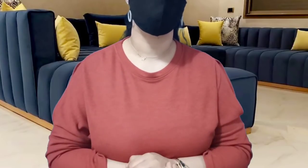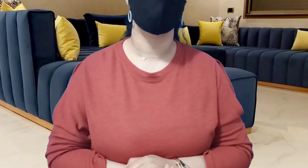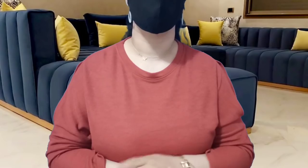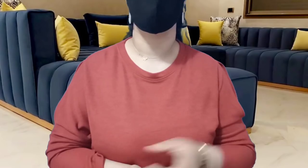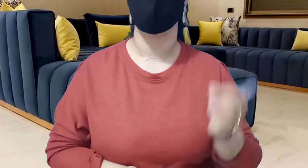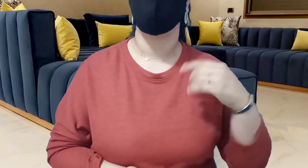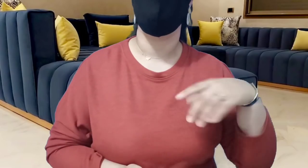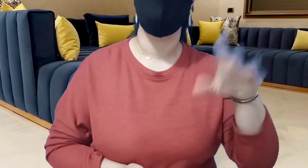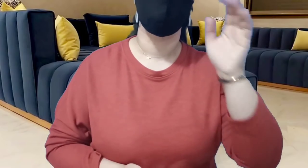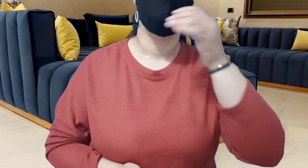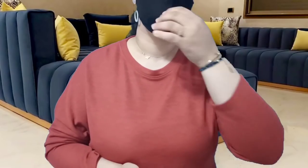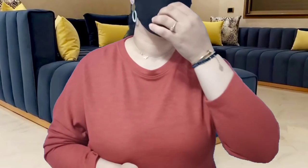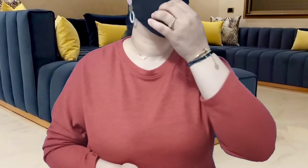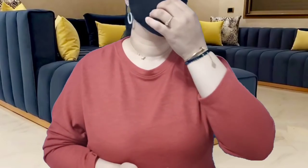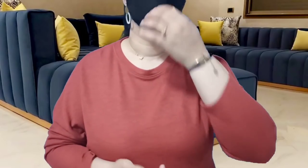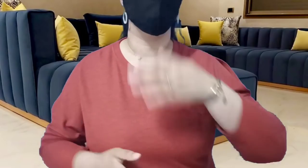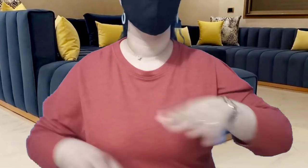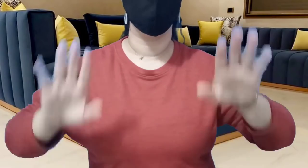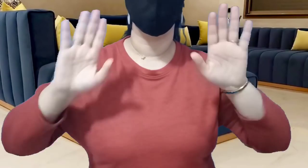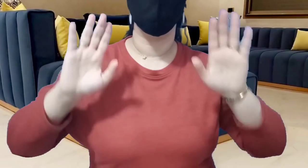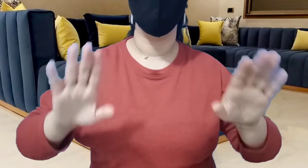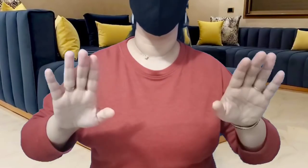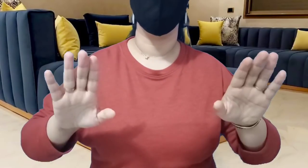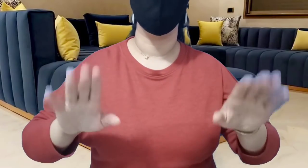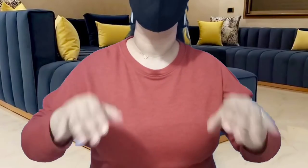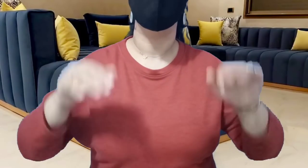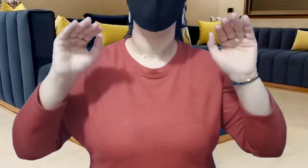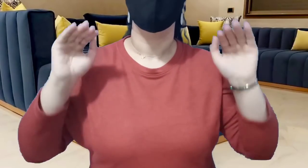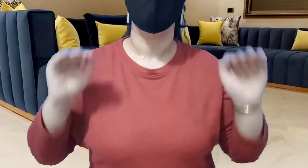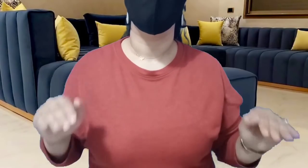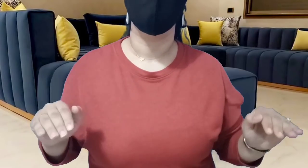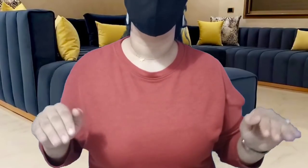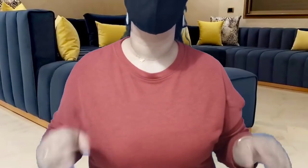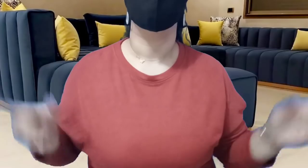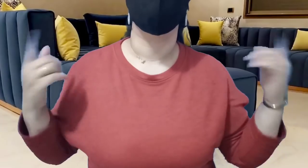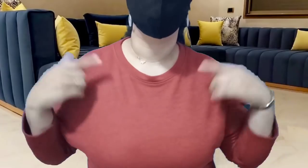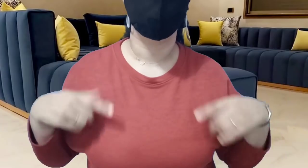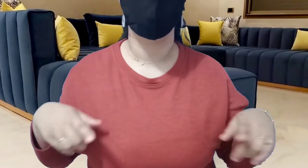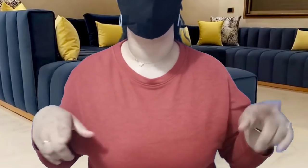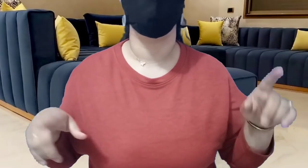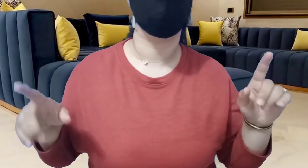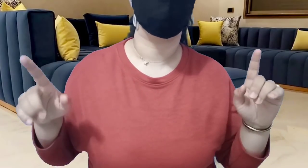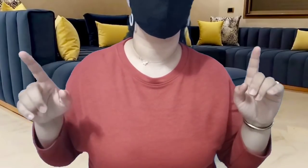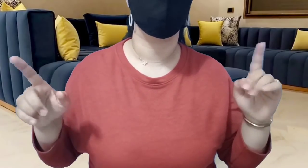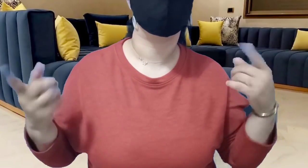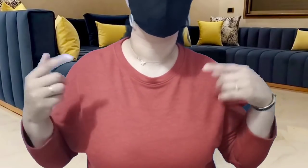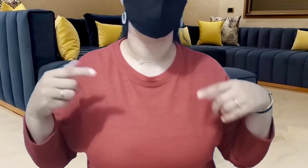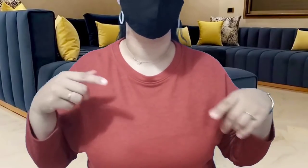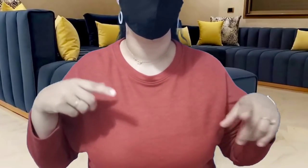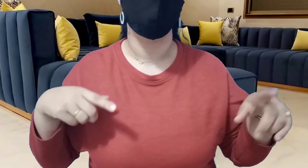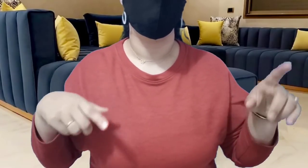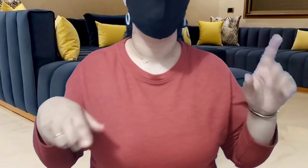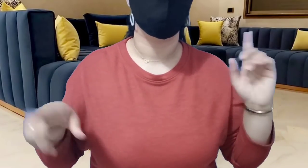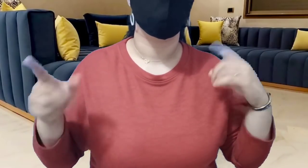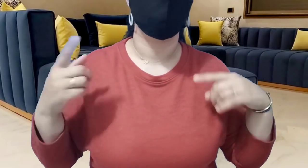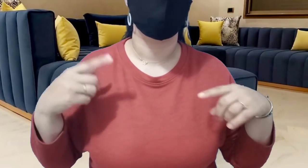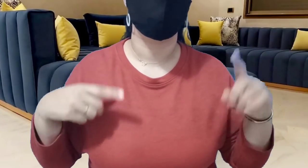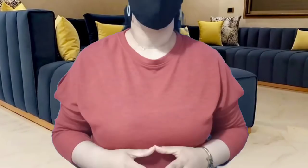فغادي ندوزوا لموضوع ديالنا اللي هو موضوعنا اليوم ديال البانضي البانضي المخروج